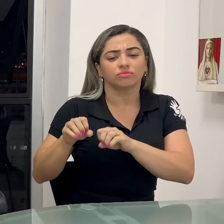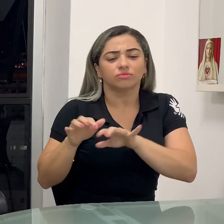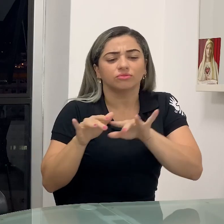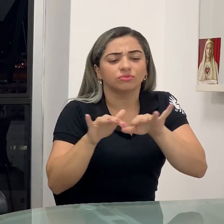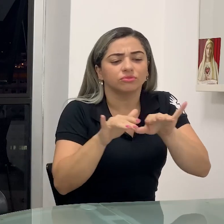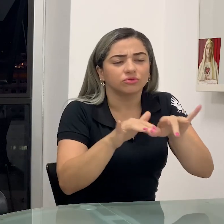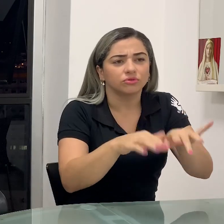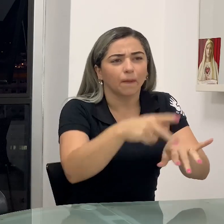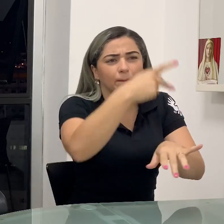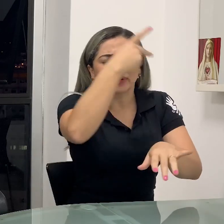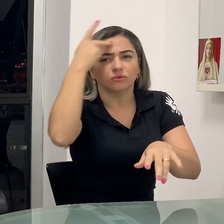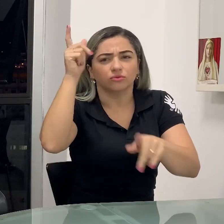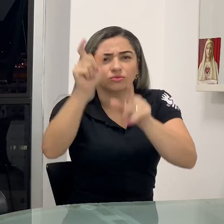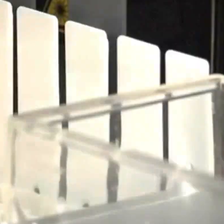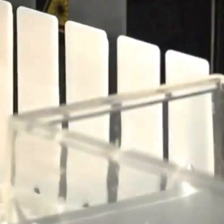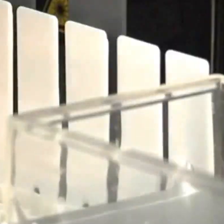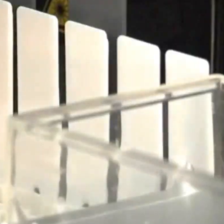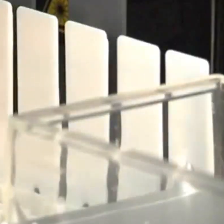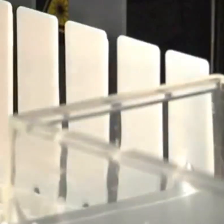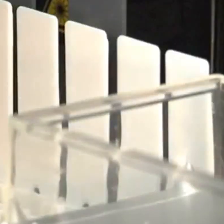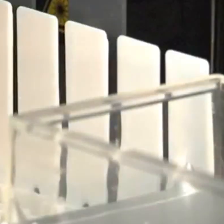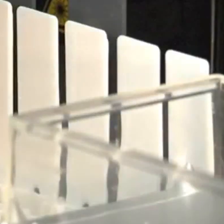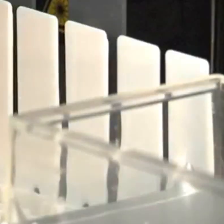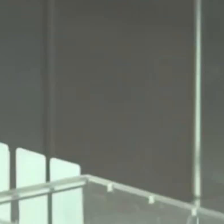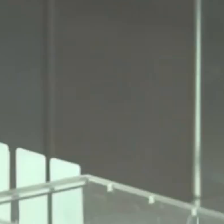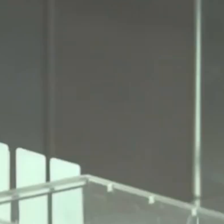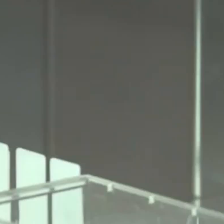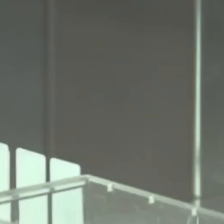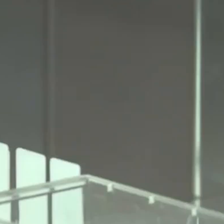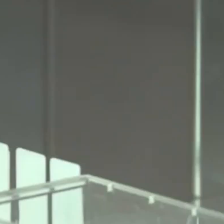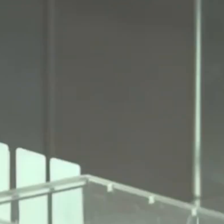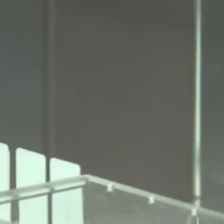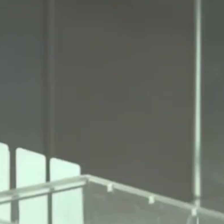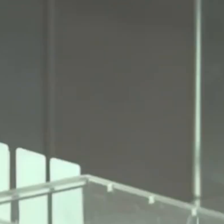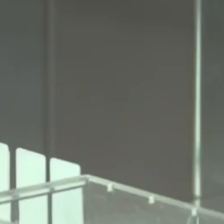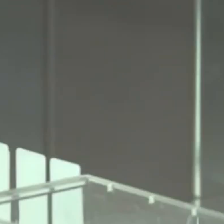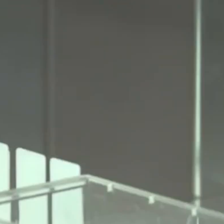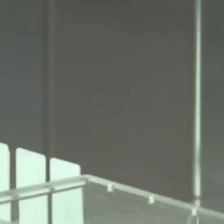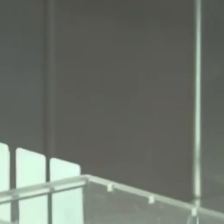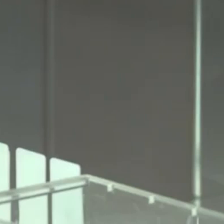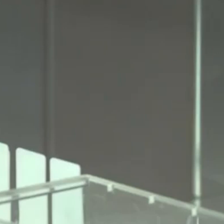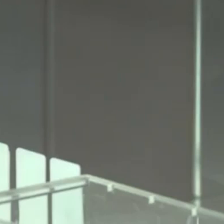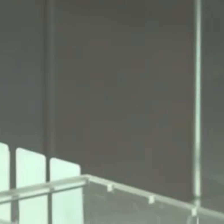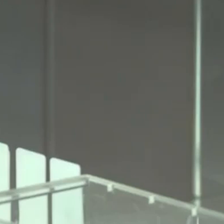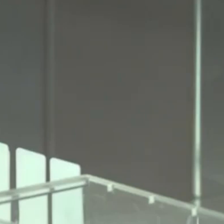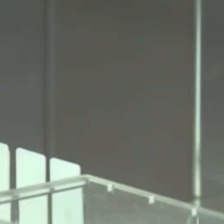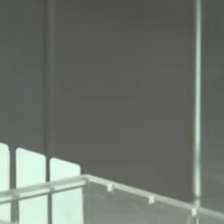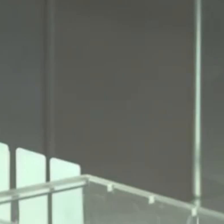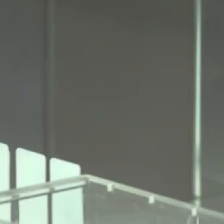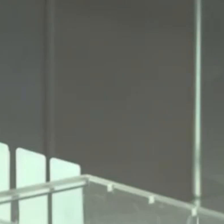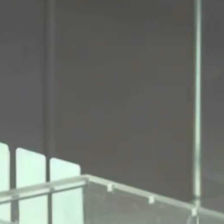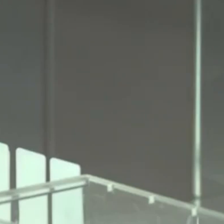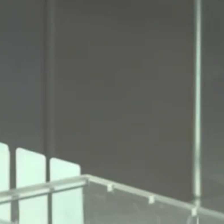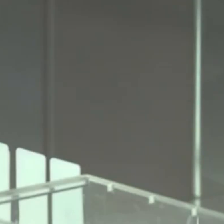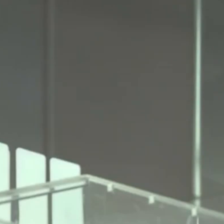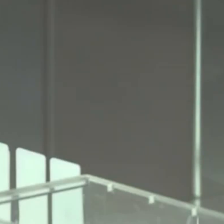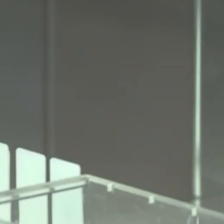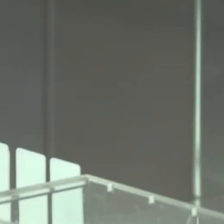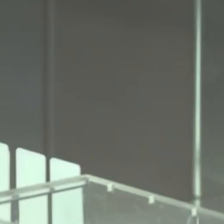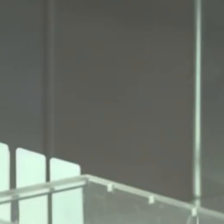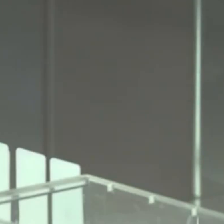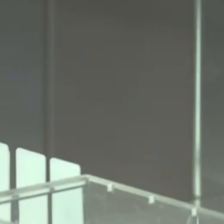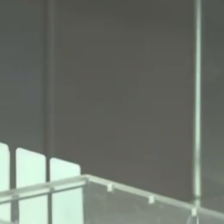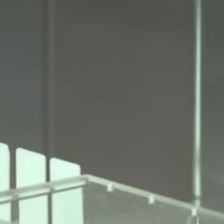transmissão do vírus e os resultados positivos e não detectáveis para a covid-19. Ela afirmou que até o momento não foi